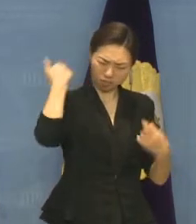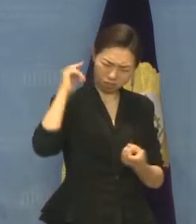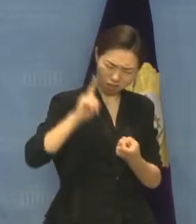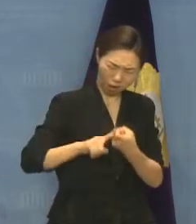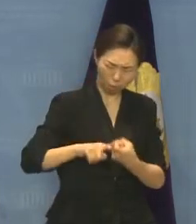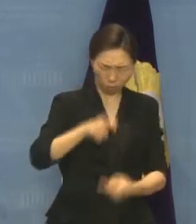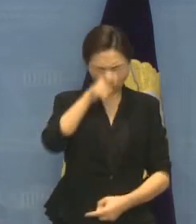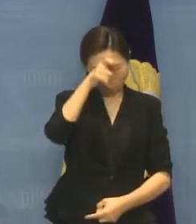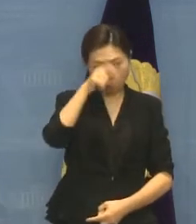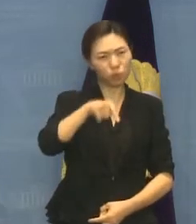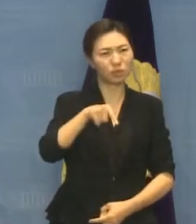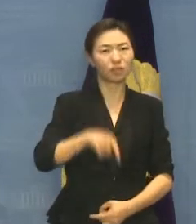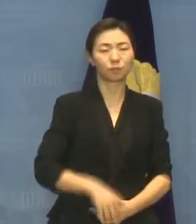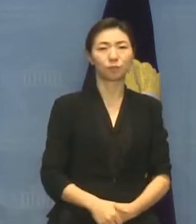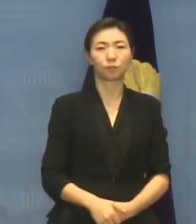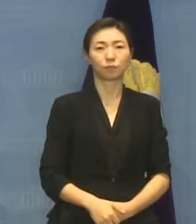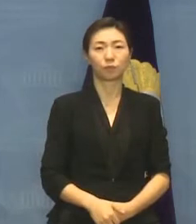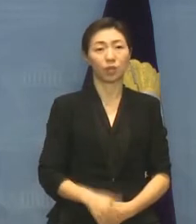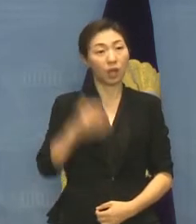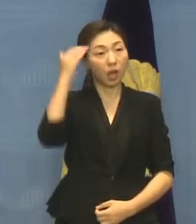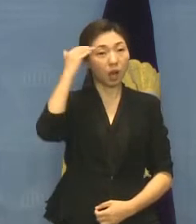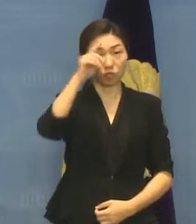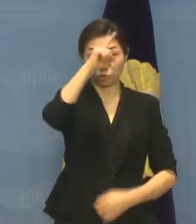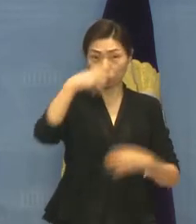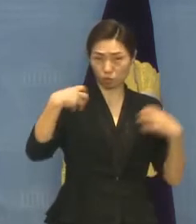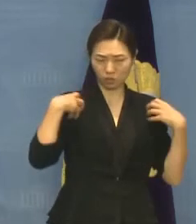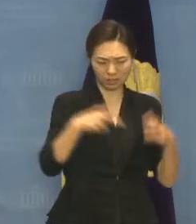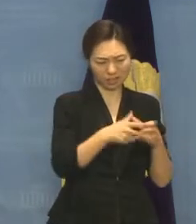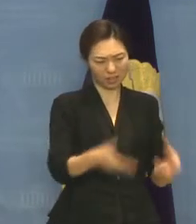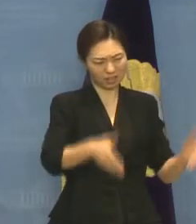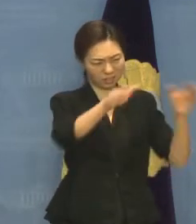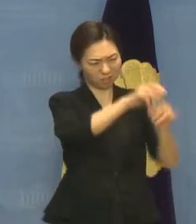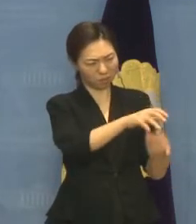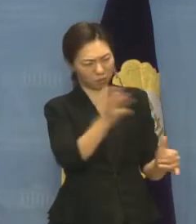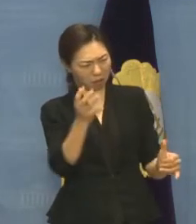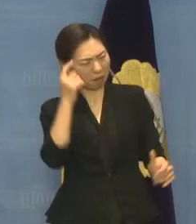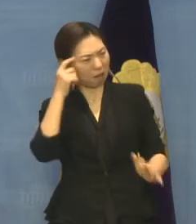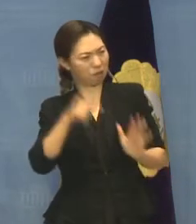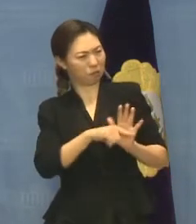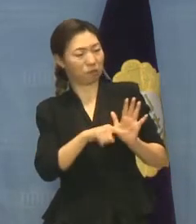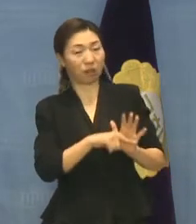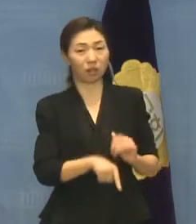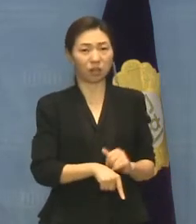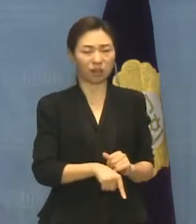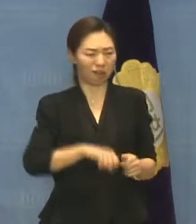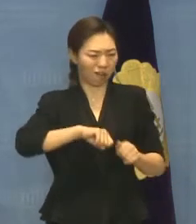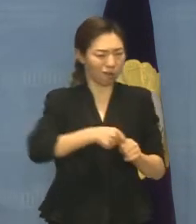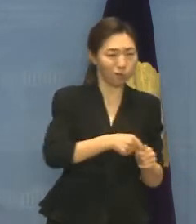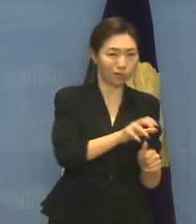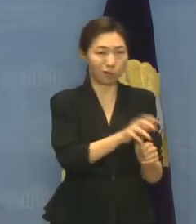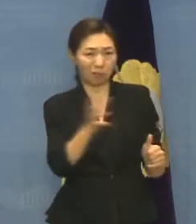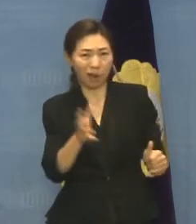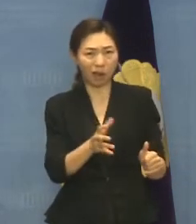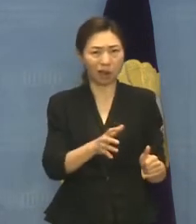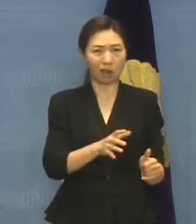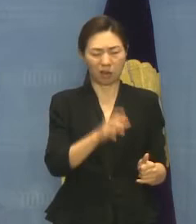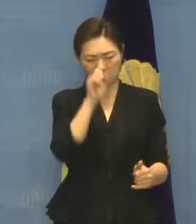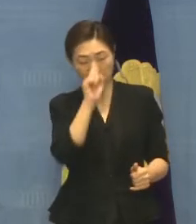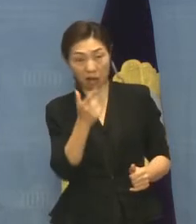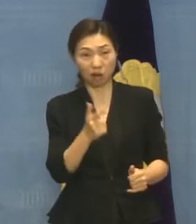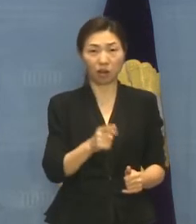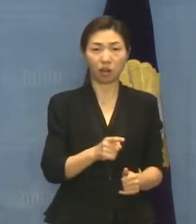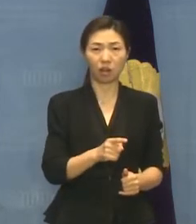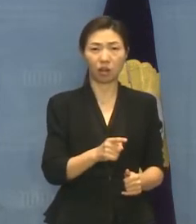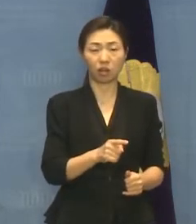정부는 지금까지 탈시설 개념은 부정적이다, 강제적 탈시설이다 라는 말들로 시설의